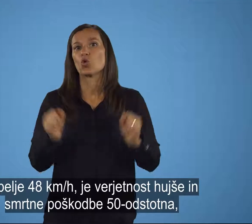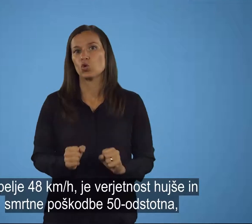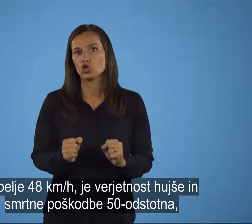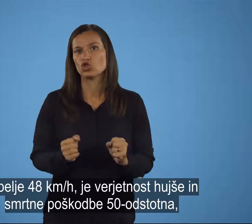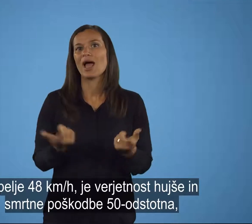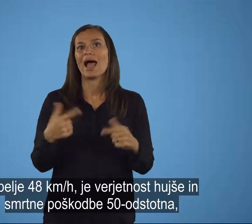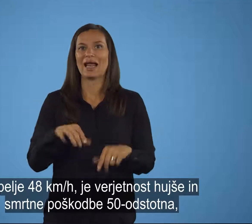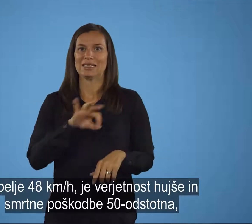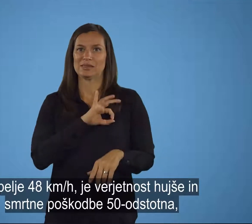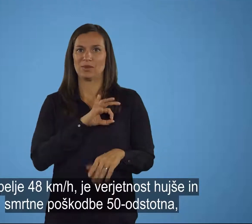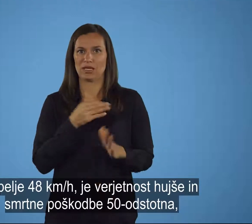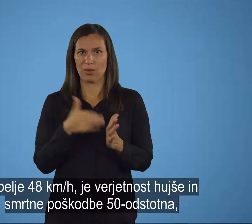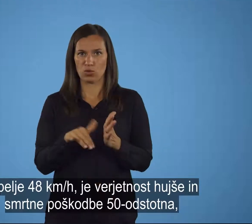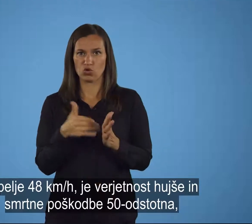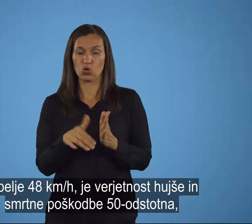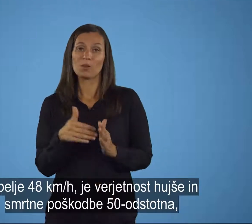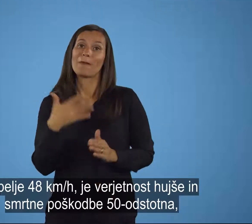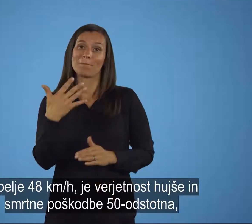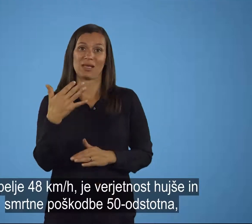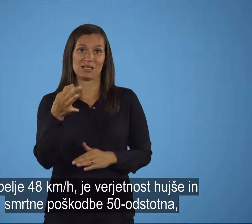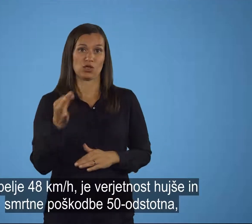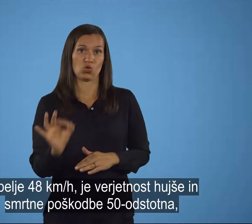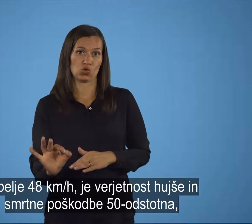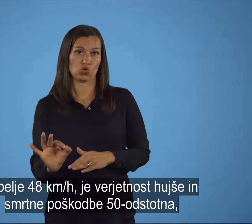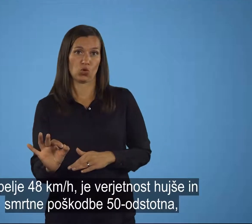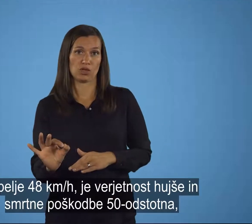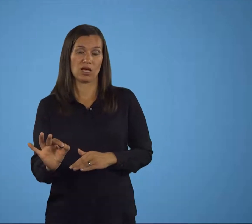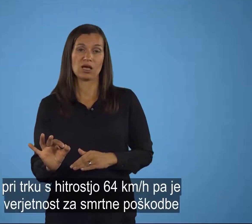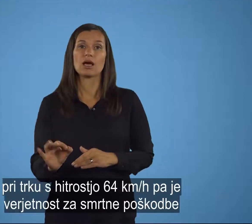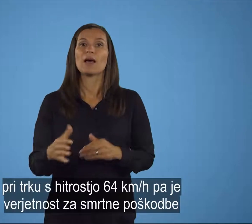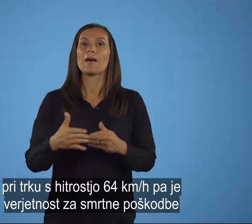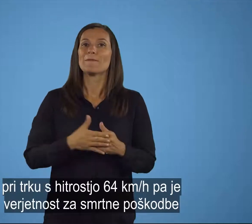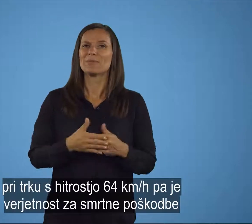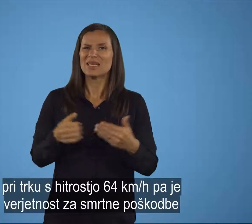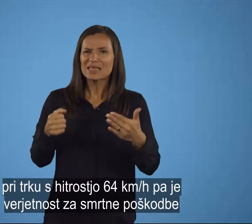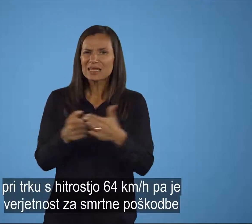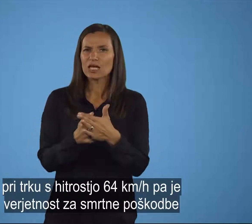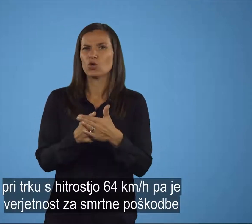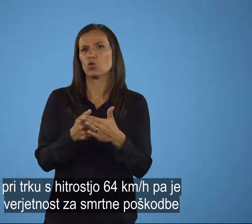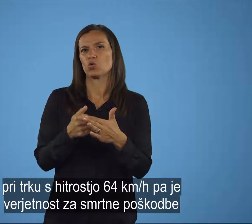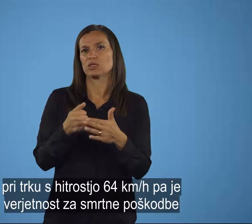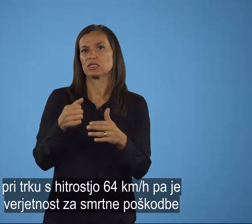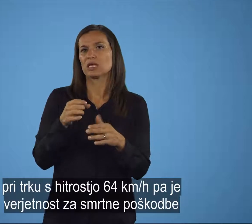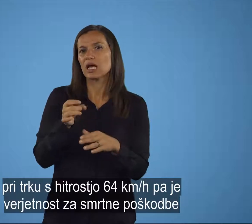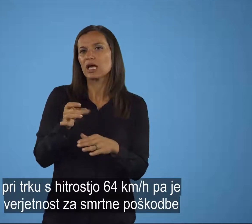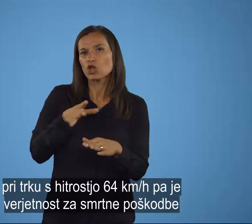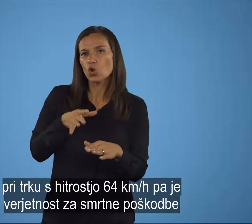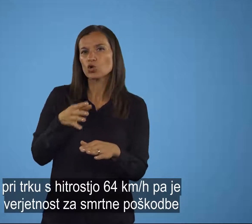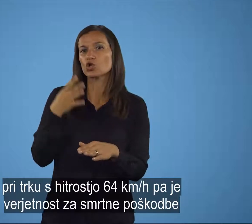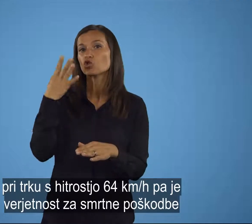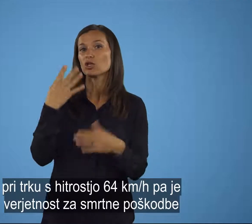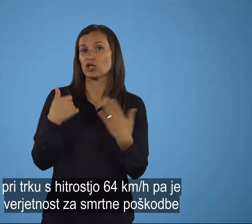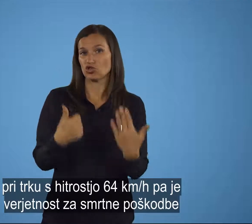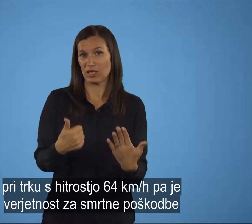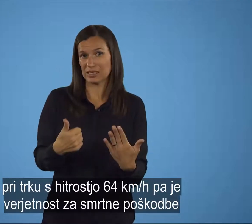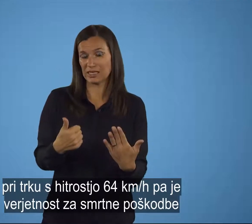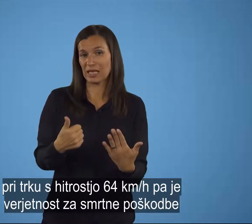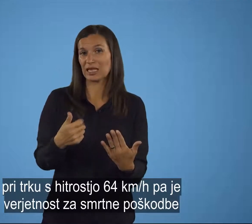50 odstotna. Pri trku s hitrostjo 64 km na uro pa je verjetnost za smrtne poškodbe